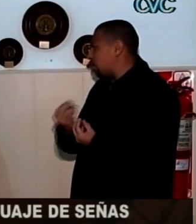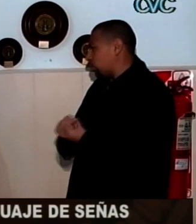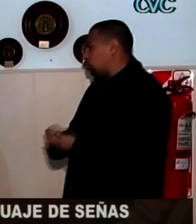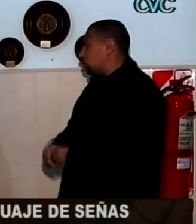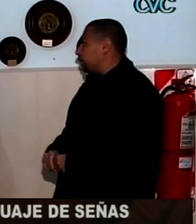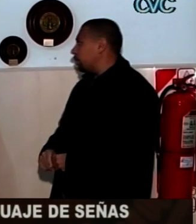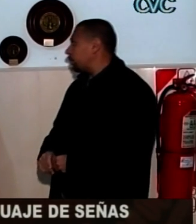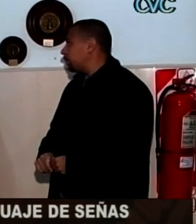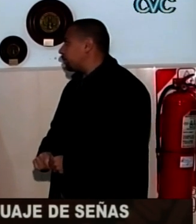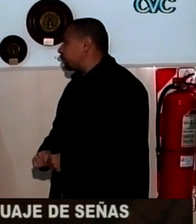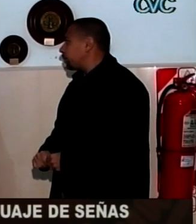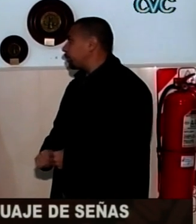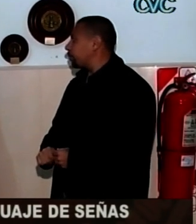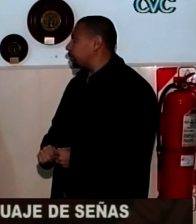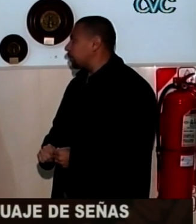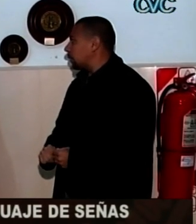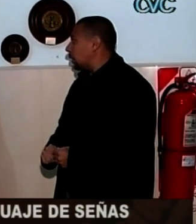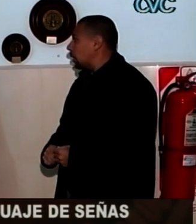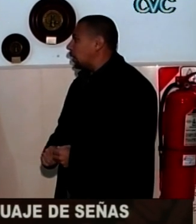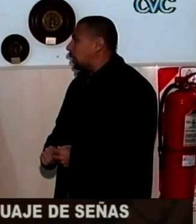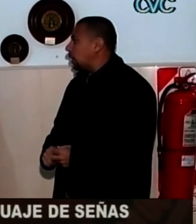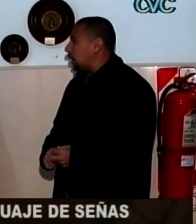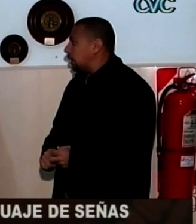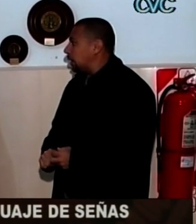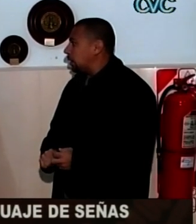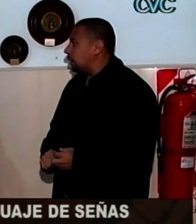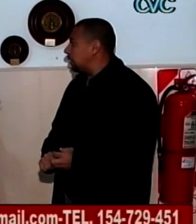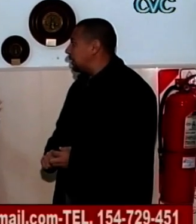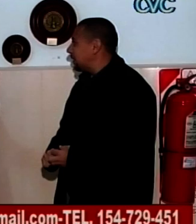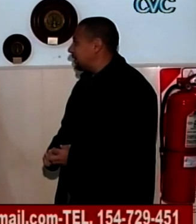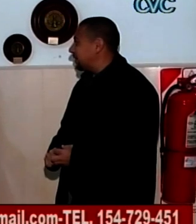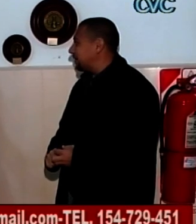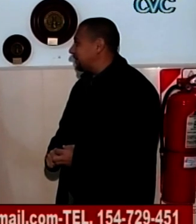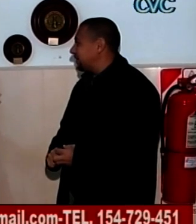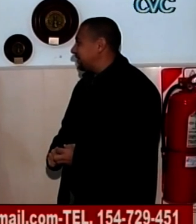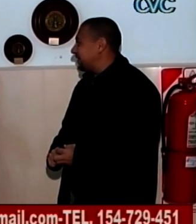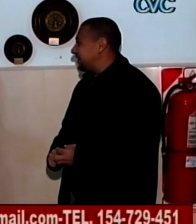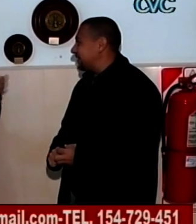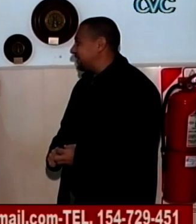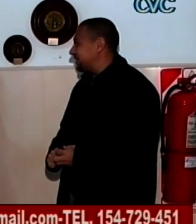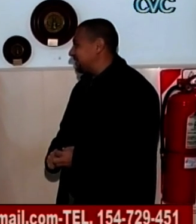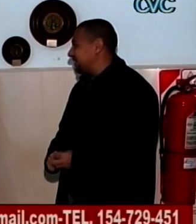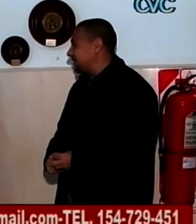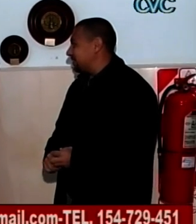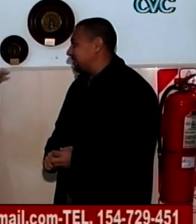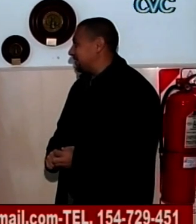estos cursos. Viajamos mucho, la verdad que sí. Bueno, les dejamos porque les están esperando, hay muchos docentes, también muchos interesados en